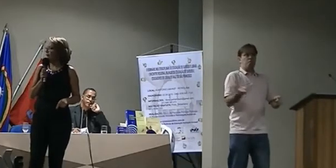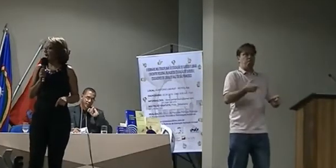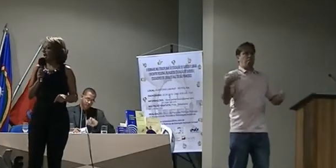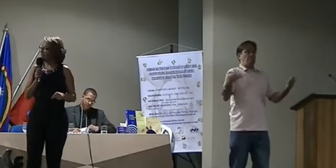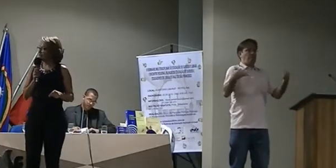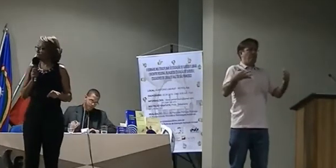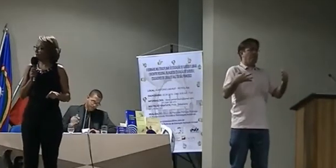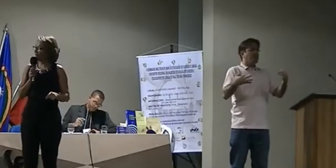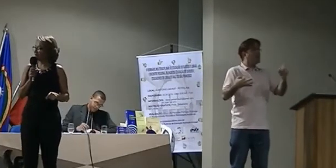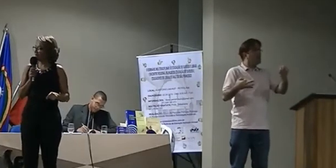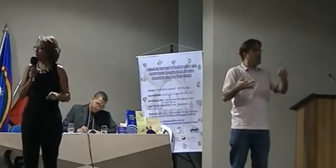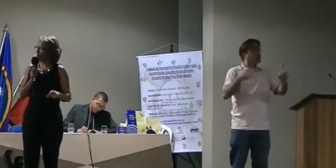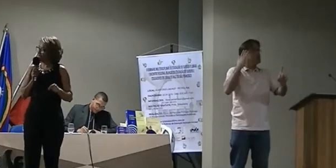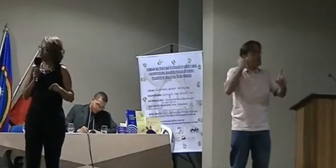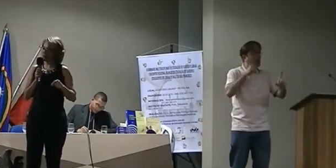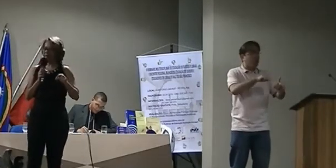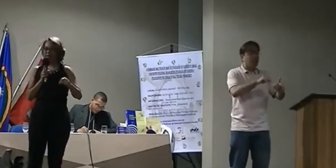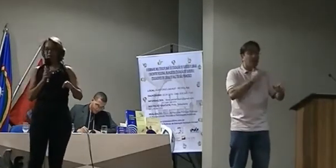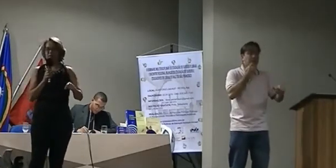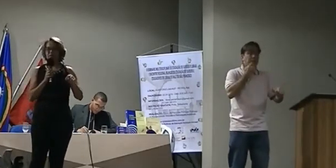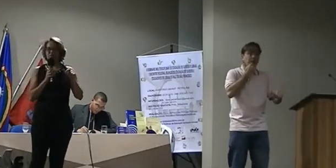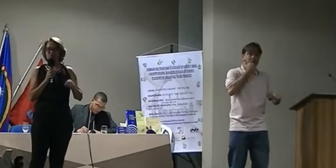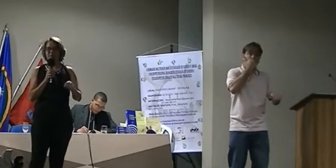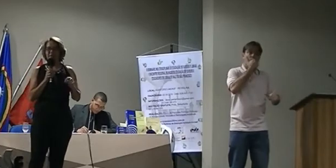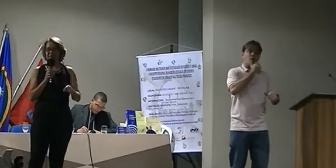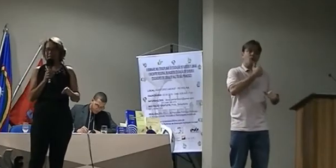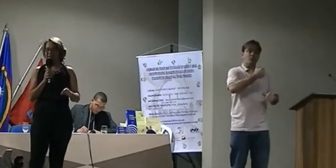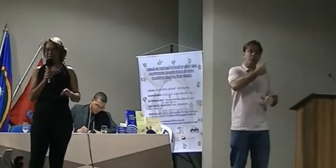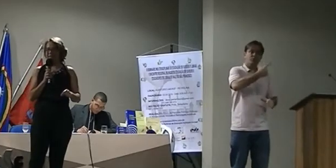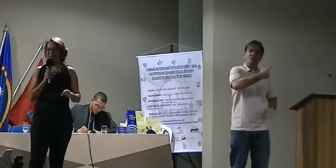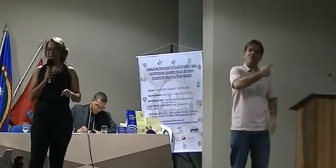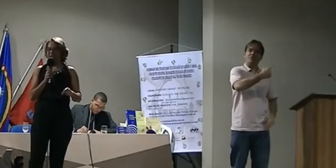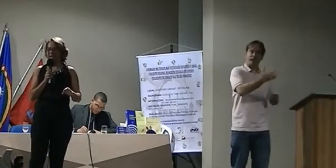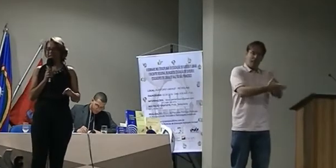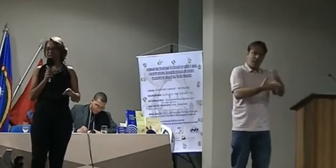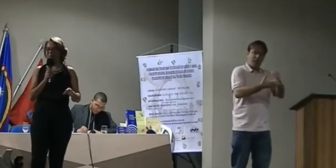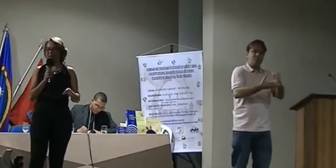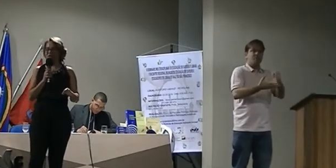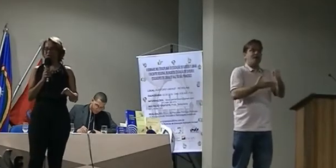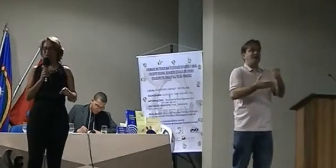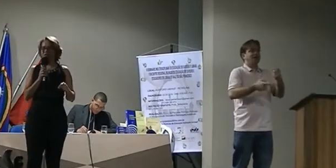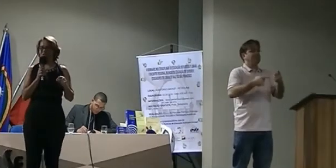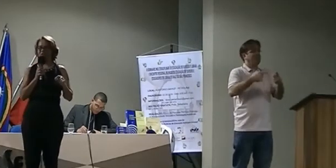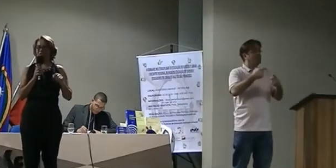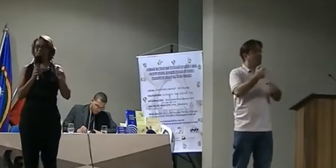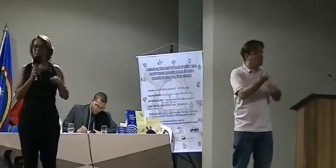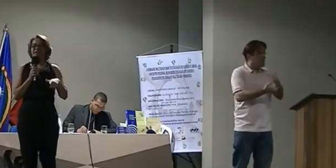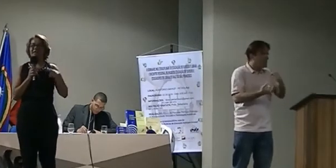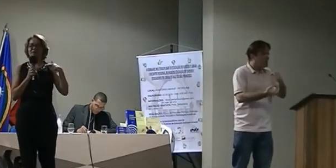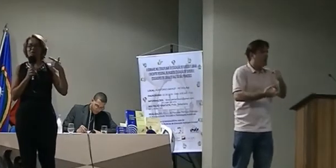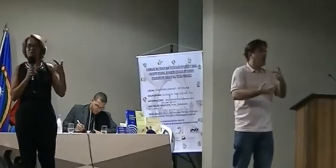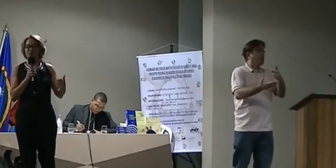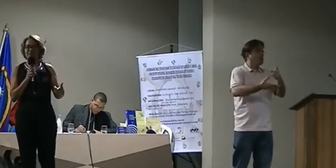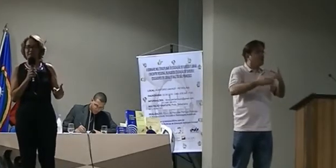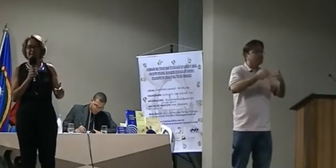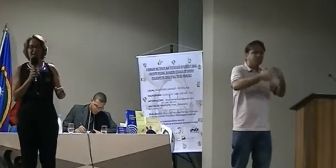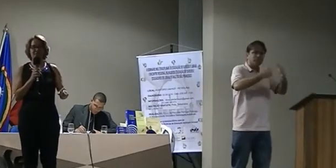Essa formação que esperamos é justamente essa. E aí é uma questão que a gente tem que brigar com as universidades